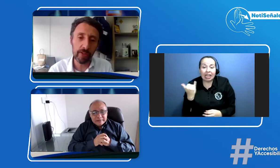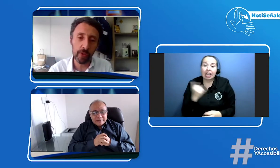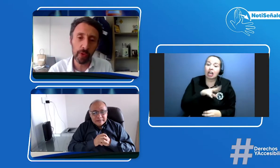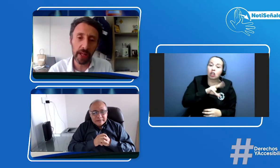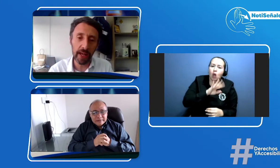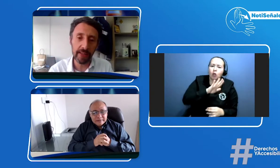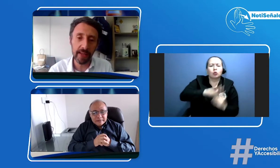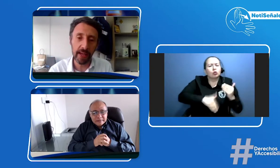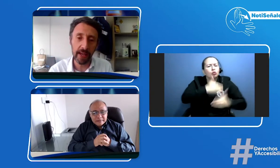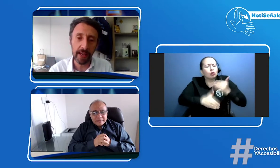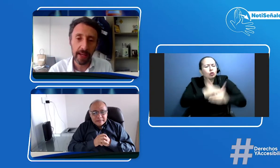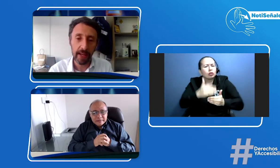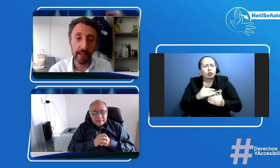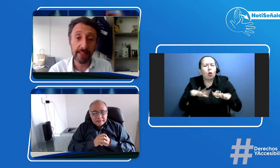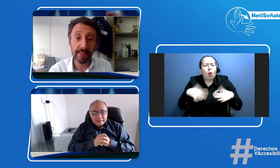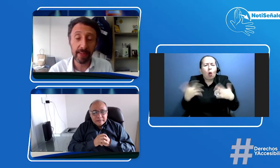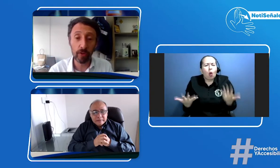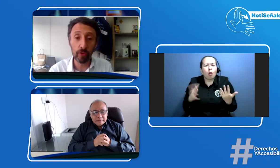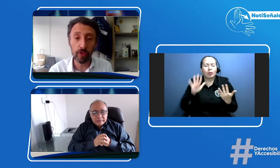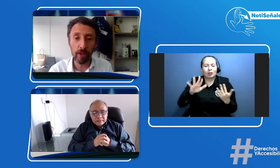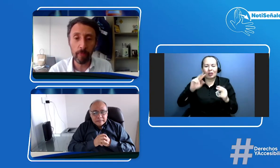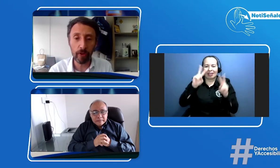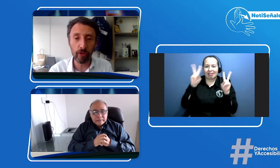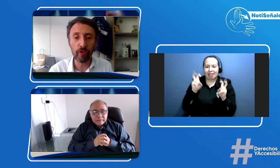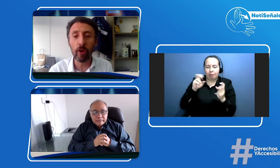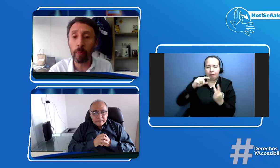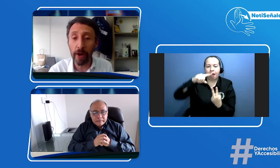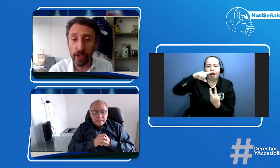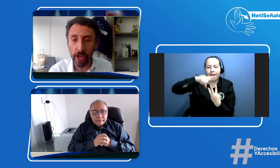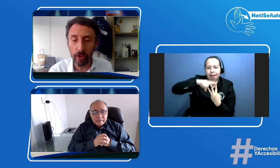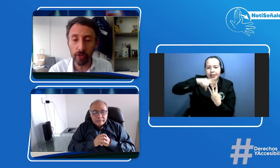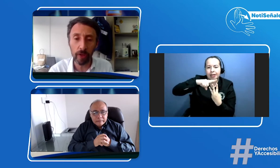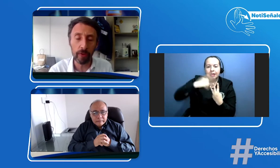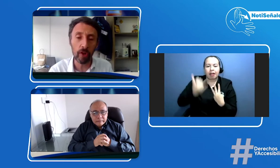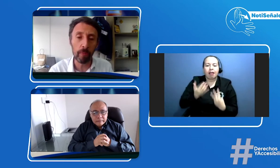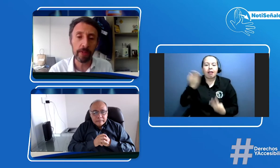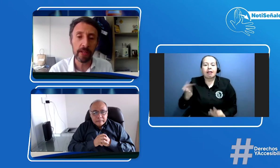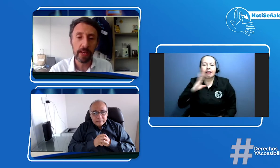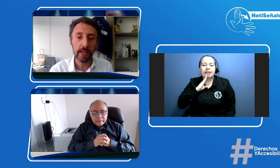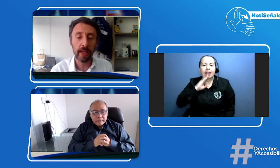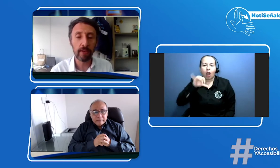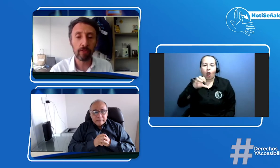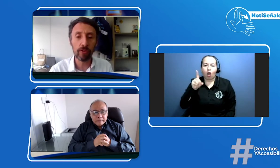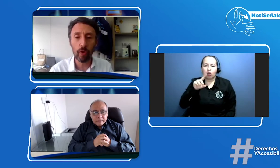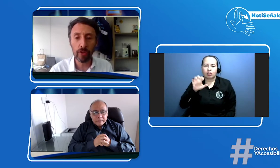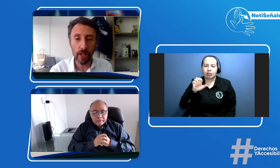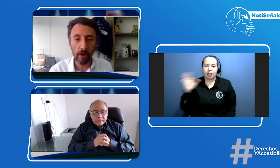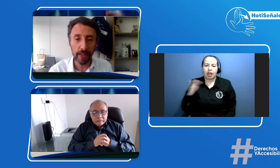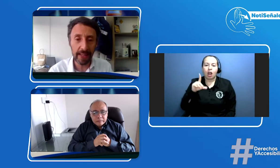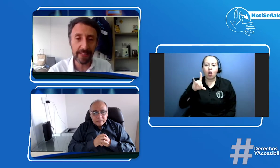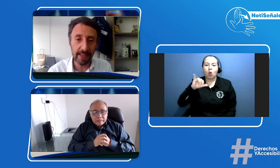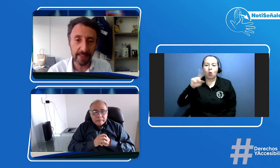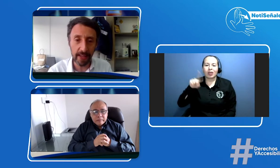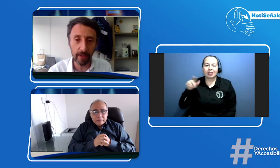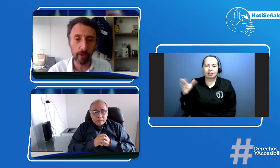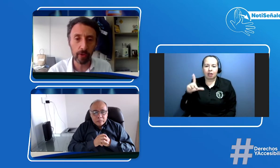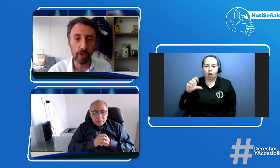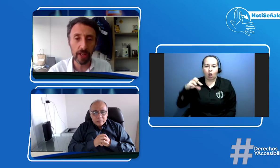de las licencias de conducción y por eso nos acompaña José Luis López que es nuestro coordinador de licencias de conducción en la